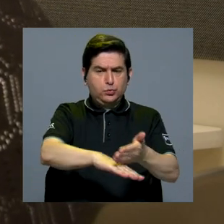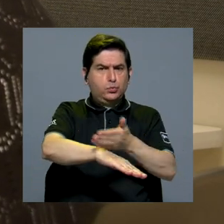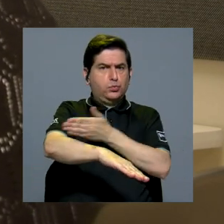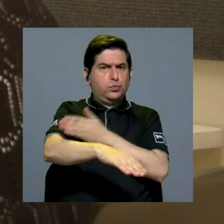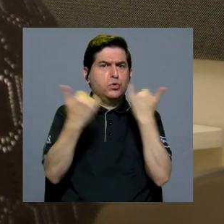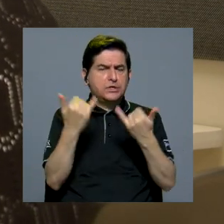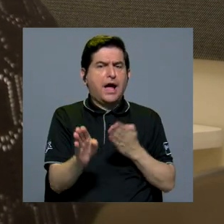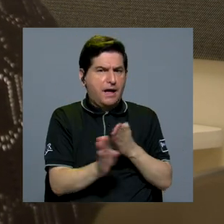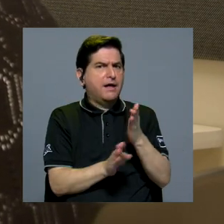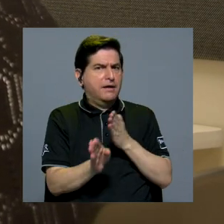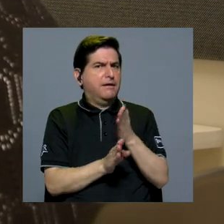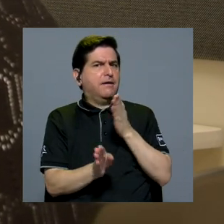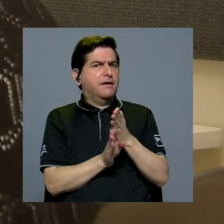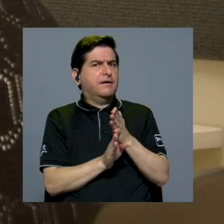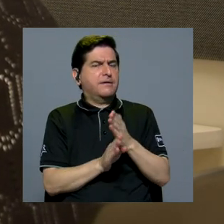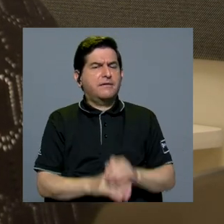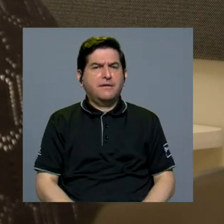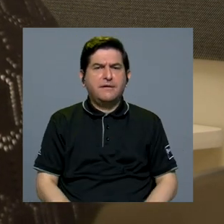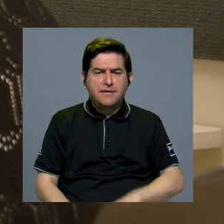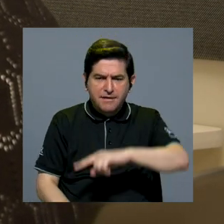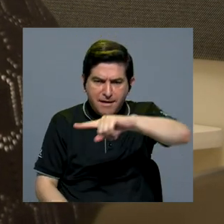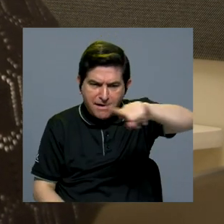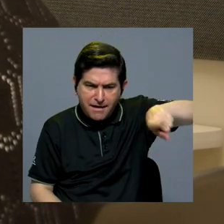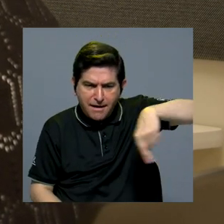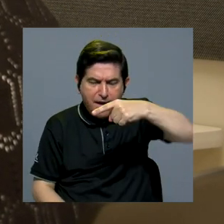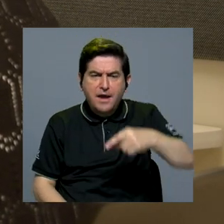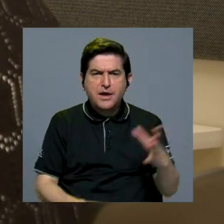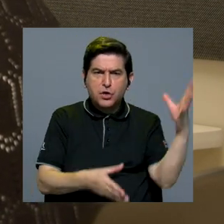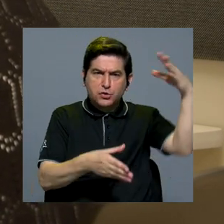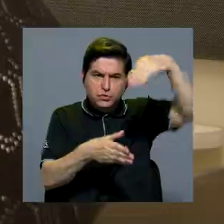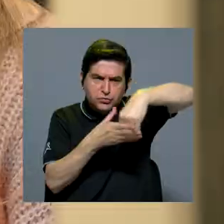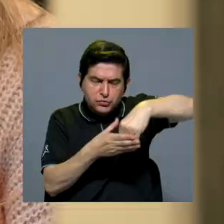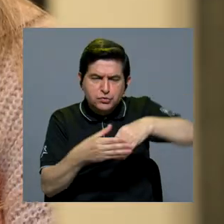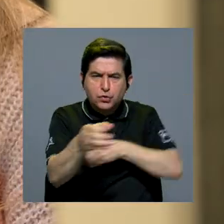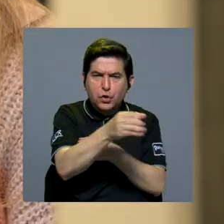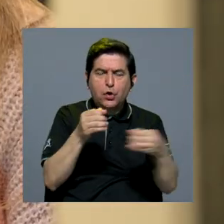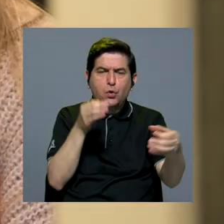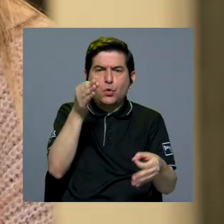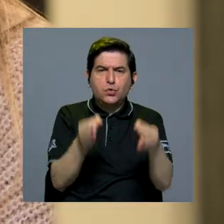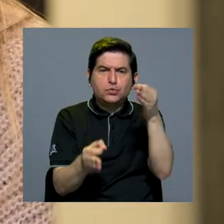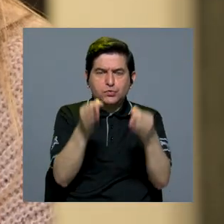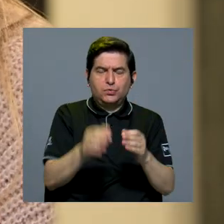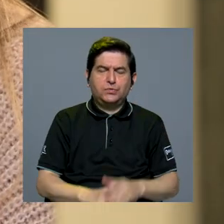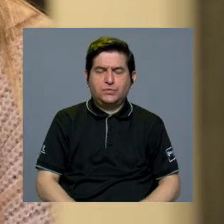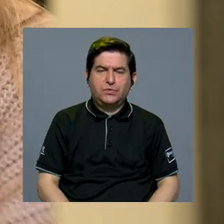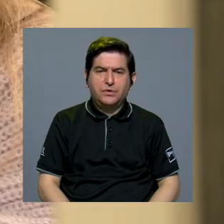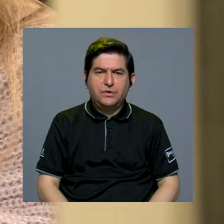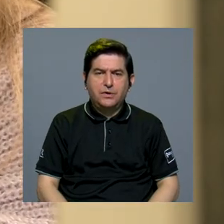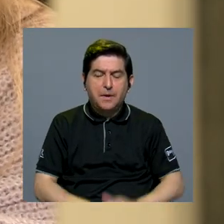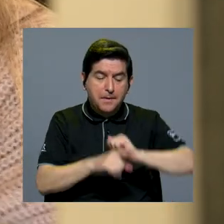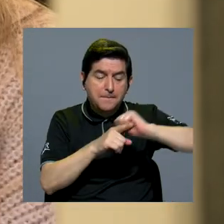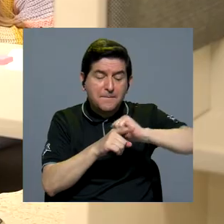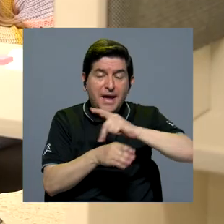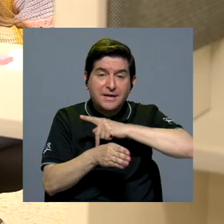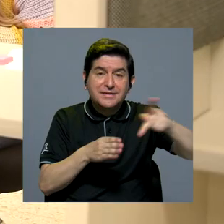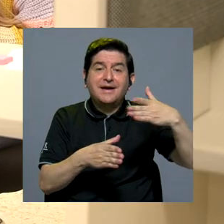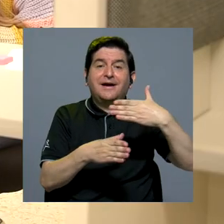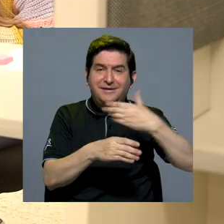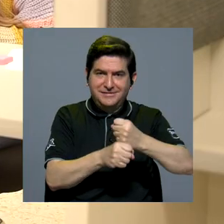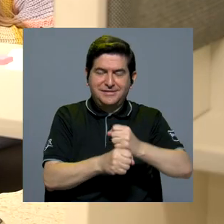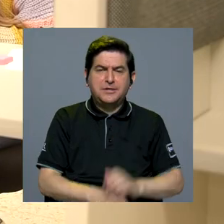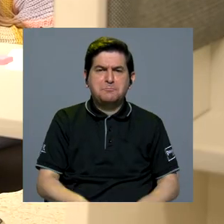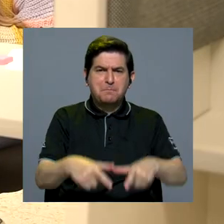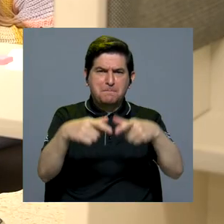avanzados de la carrera son incorporados a los consultorios para hacer su práctica